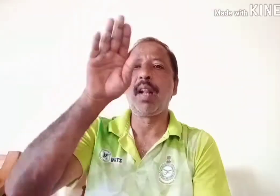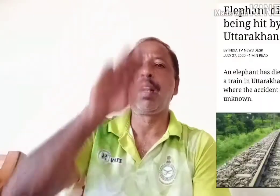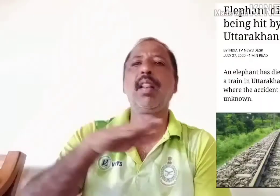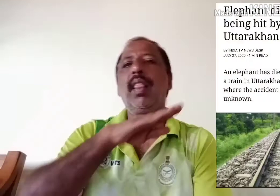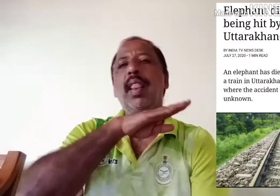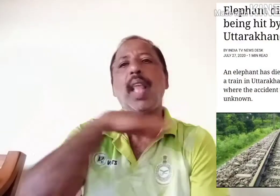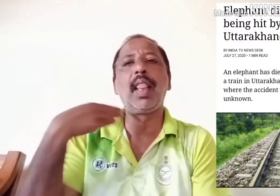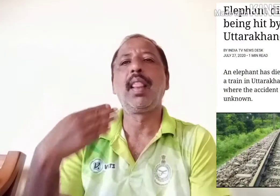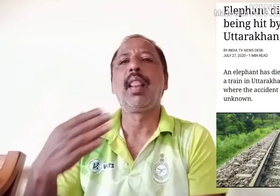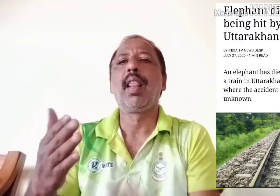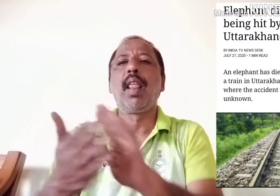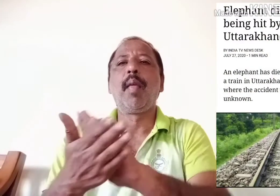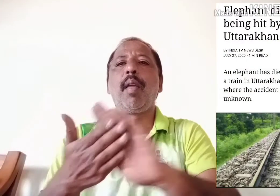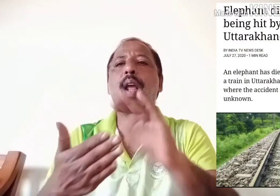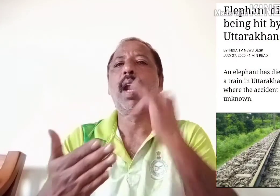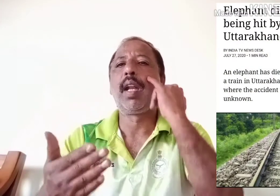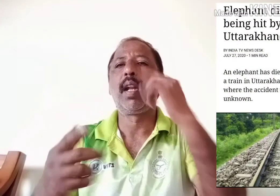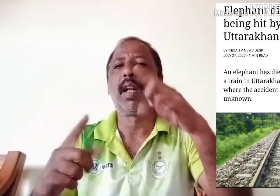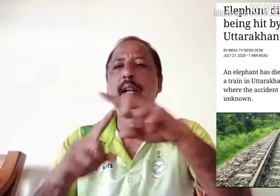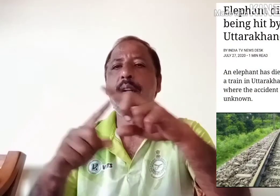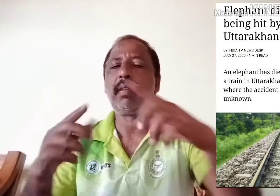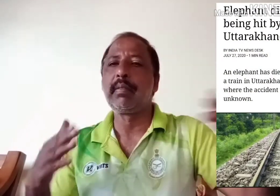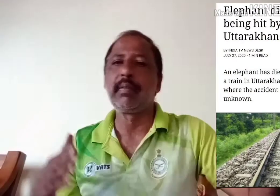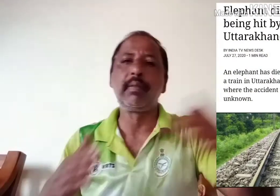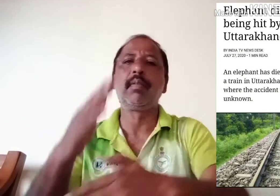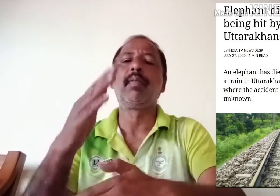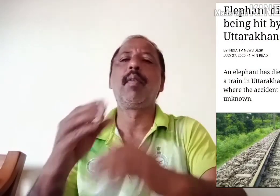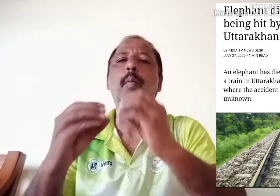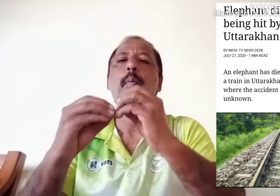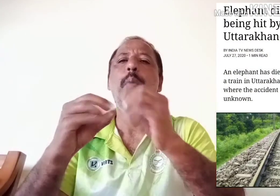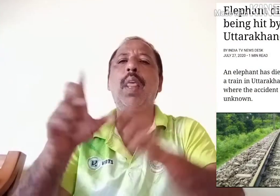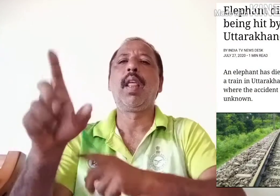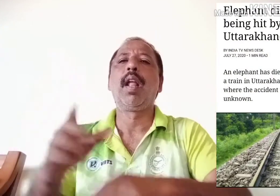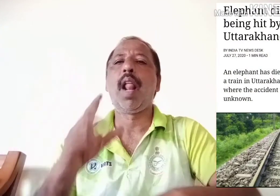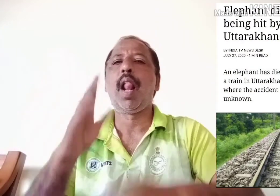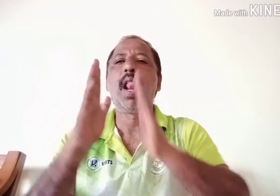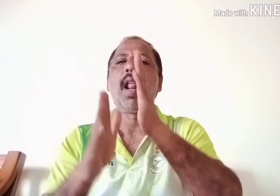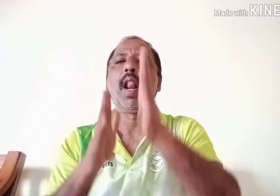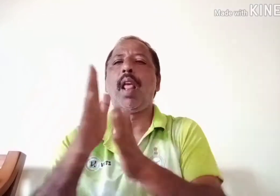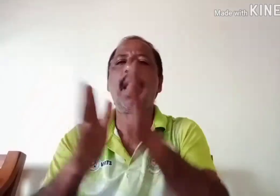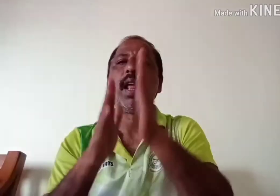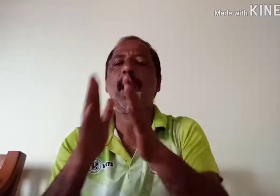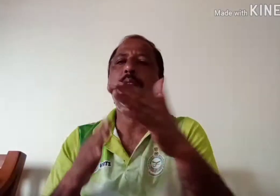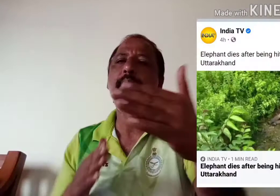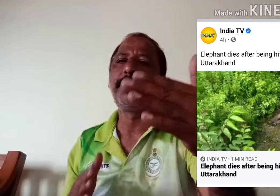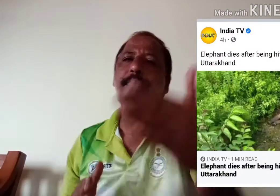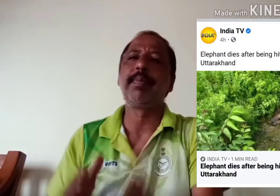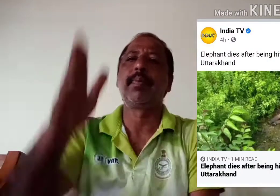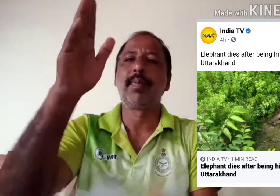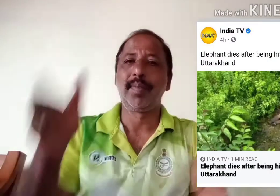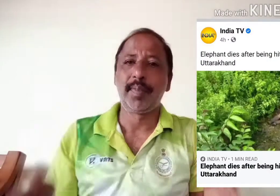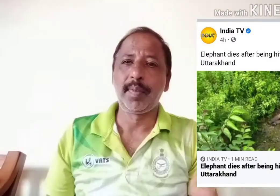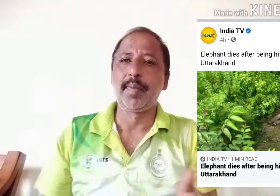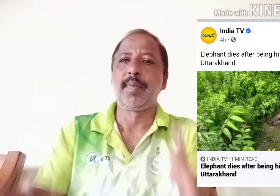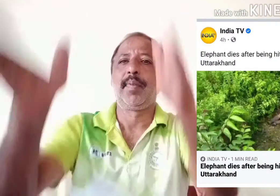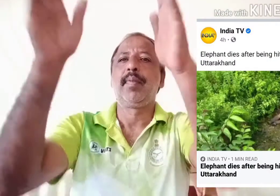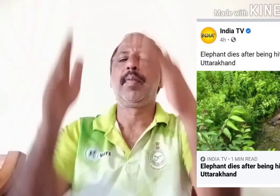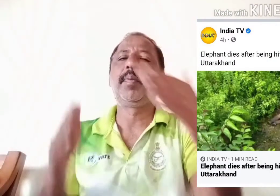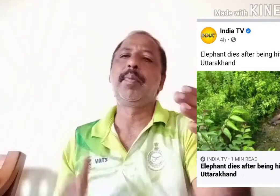कि इस वक्त हम दर्भंगा और समस्ति पुर के हाइवे के पास है यह हाइवे जो है समस्ति पुर से दर्भंगा को छोड़ता है